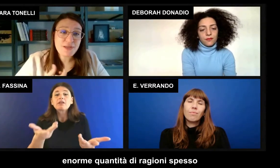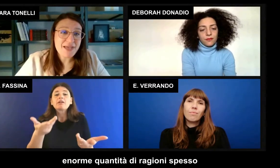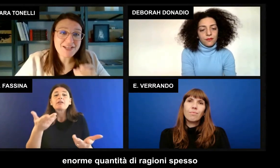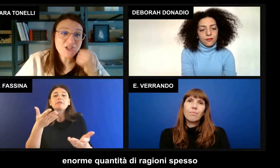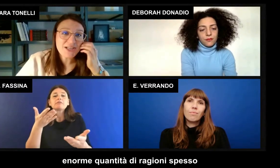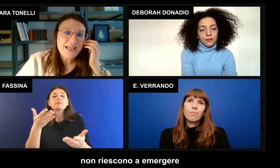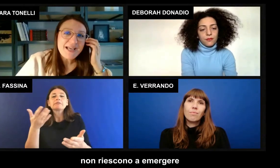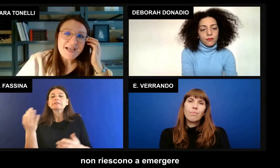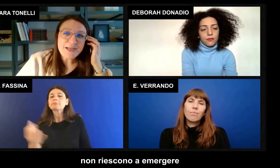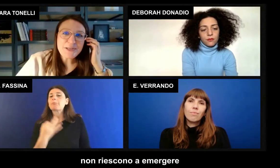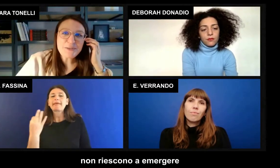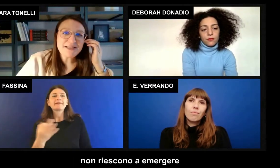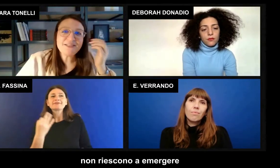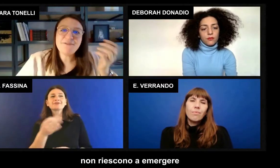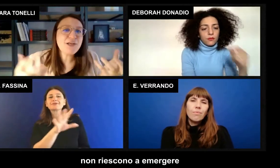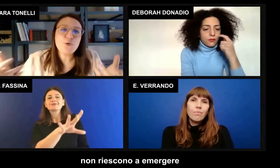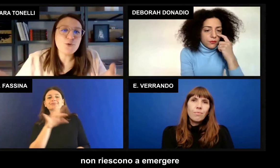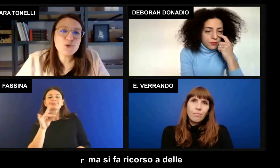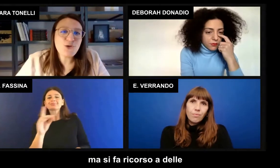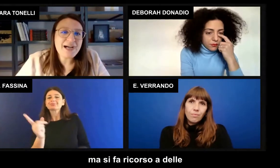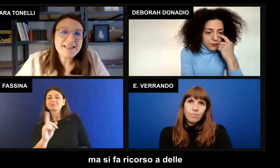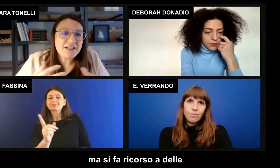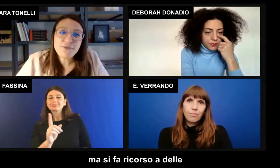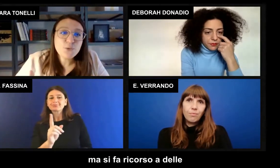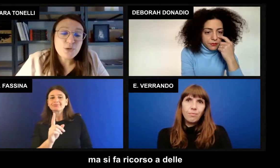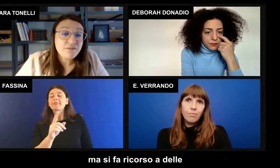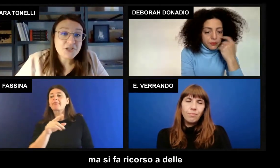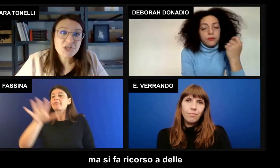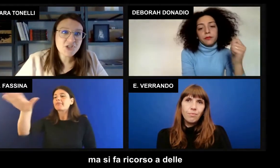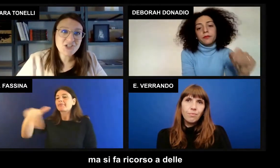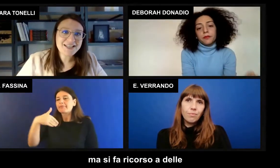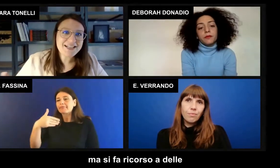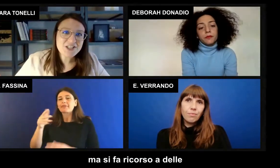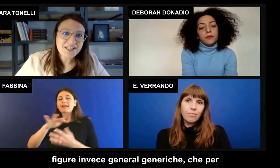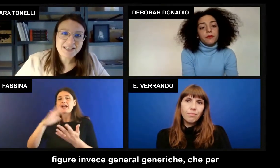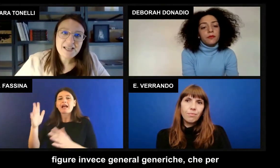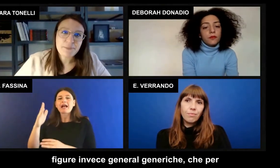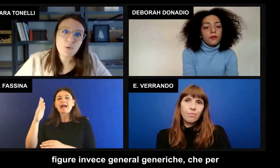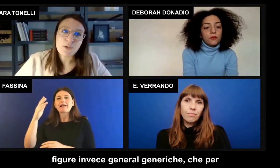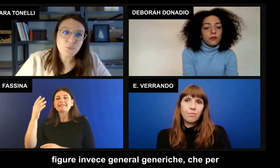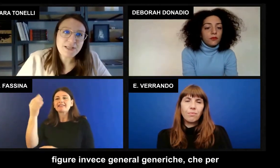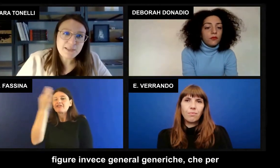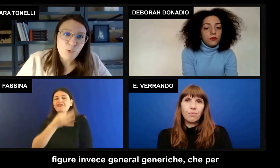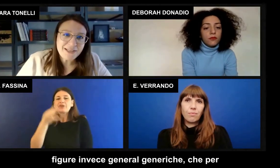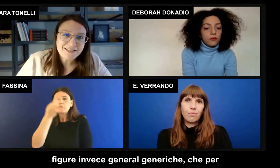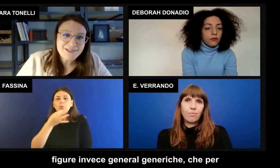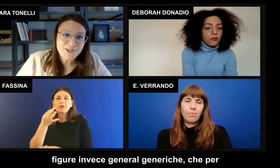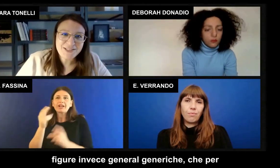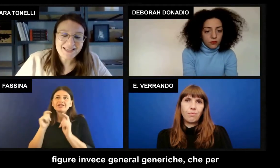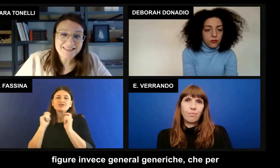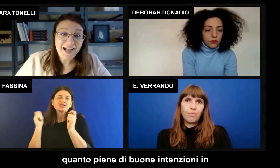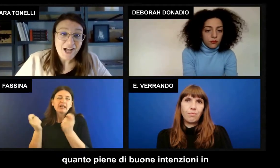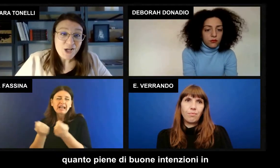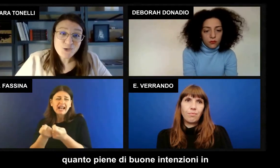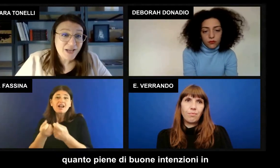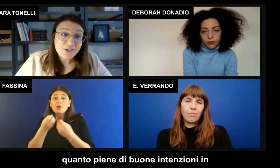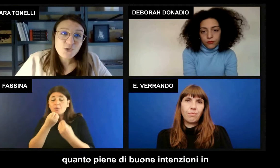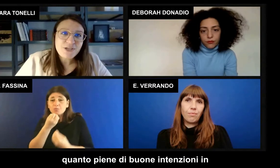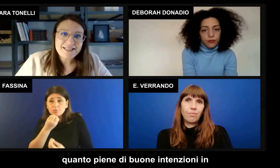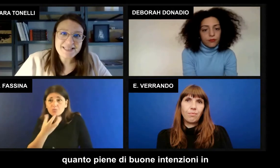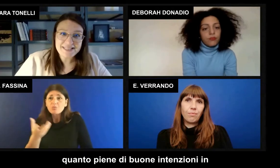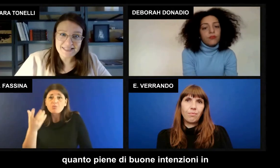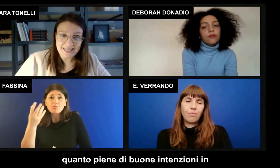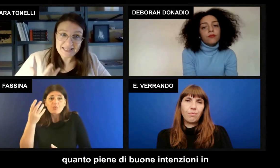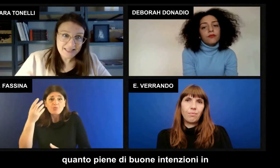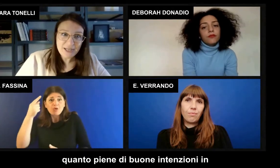riescono a emergere, ma si fa ricorso a delle figure invece general-generiche che per quanto pieni di buone intenzioni in realtà non